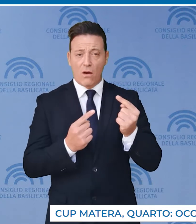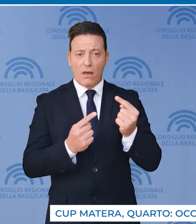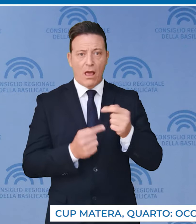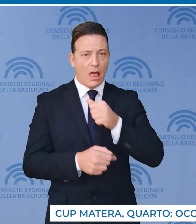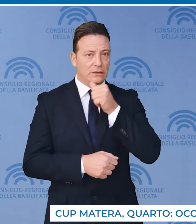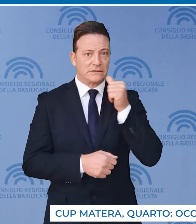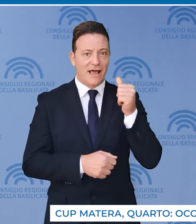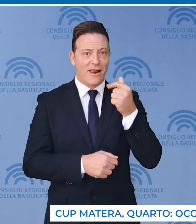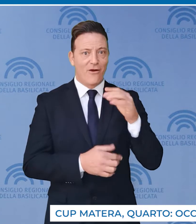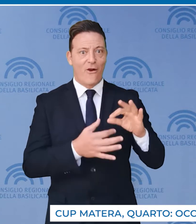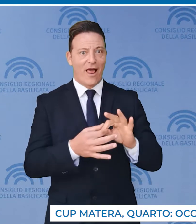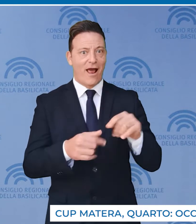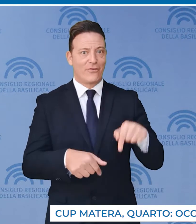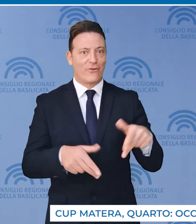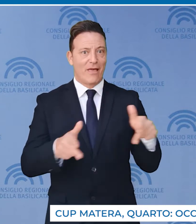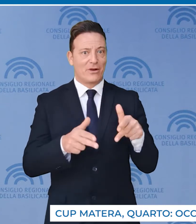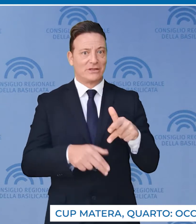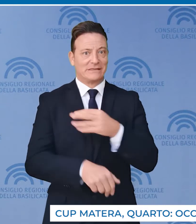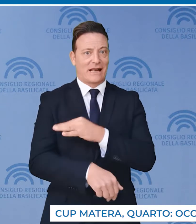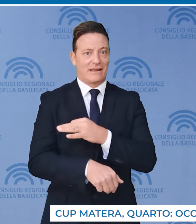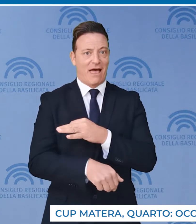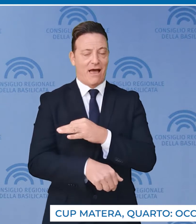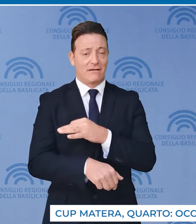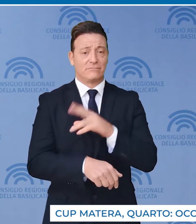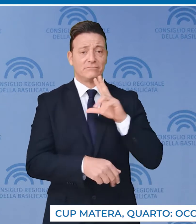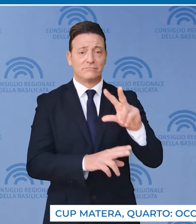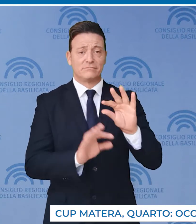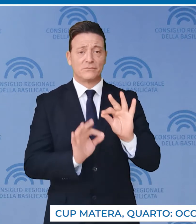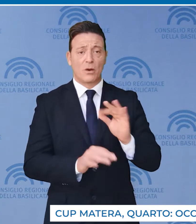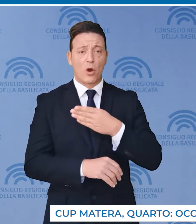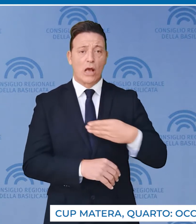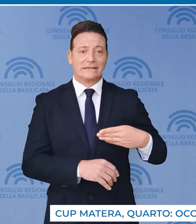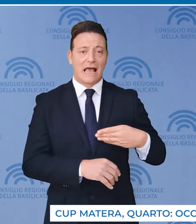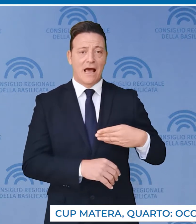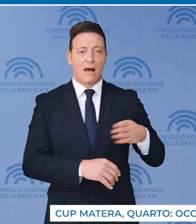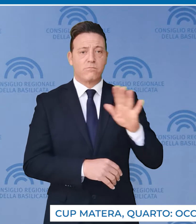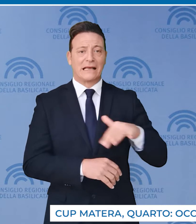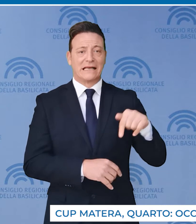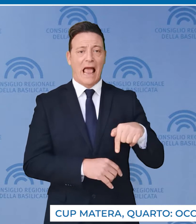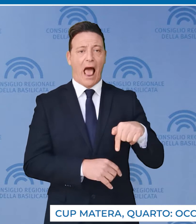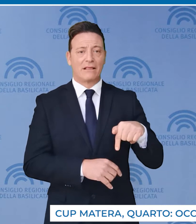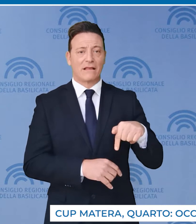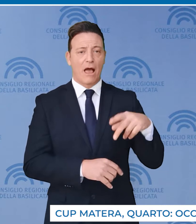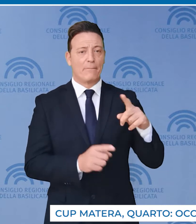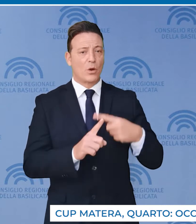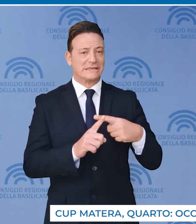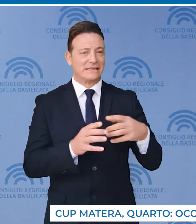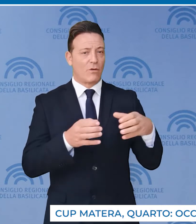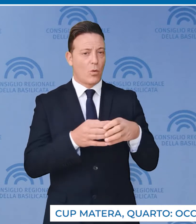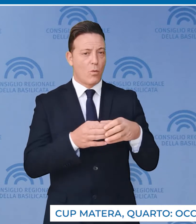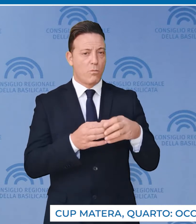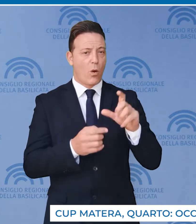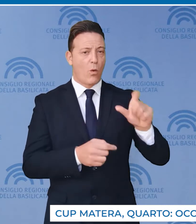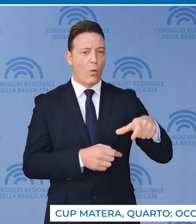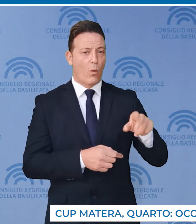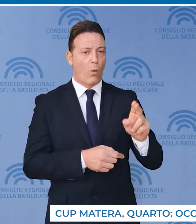periodo pandemico. Lo evidenzia il consigliere di Basilicata Positiva IV per il quale